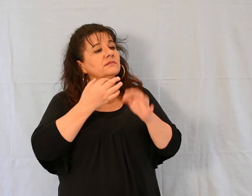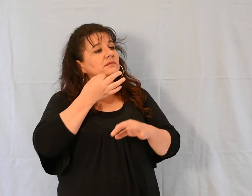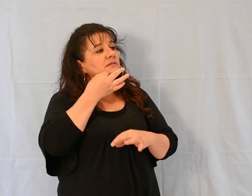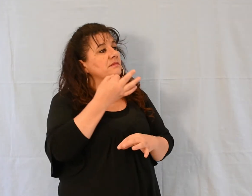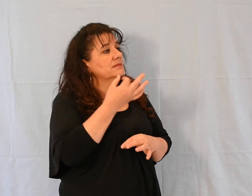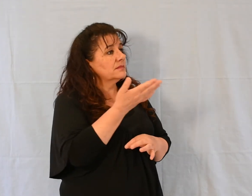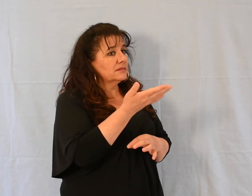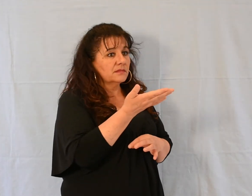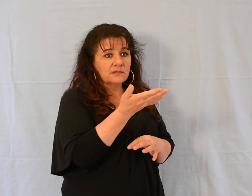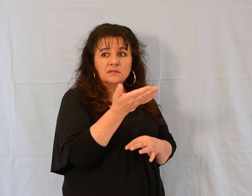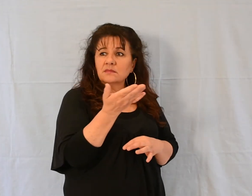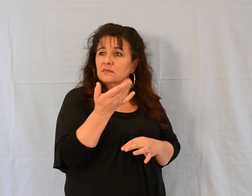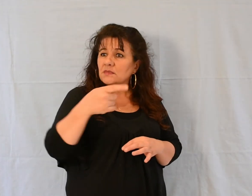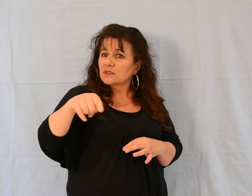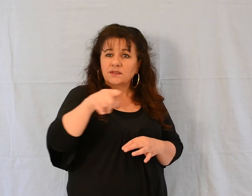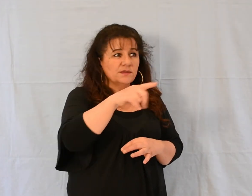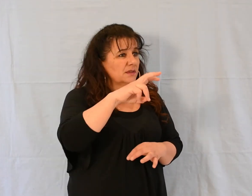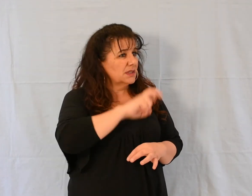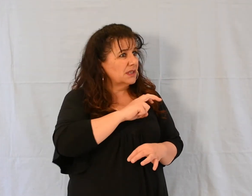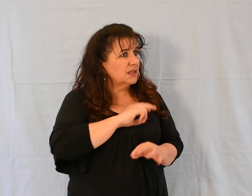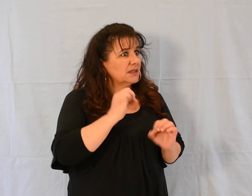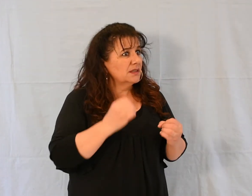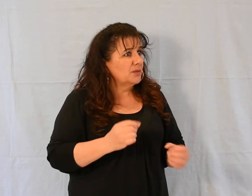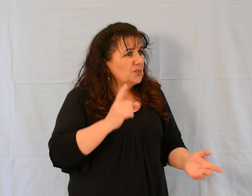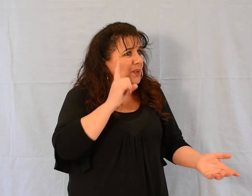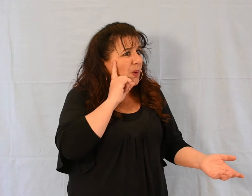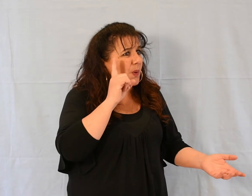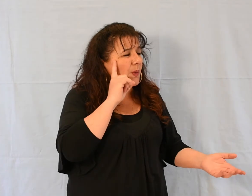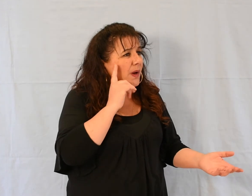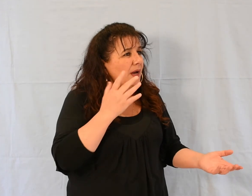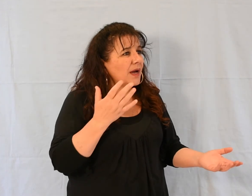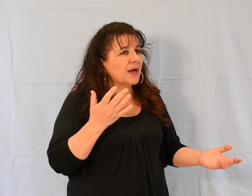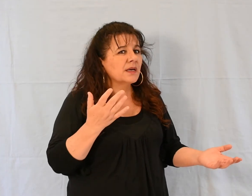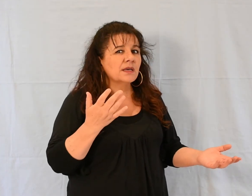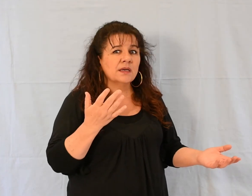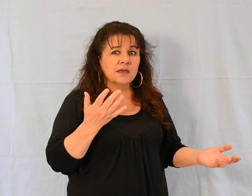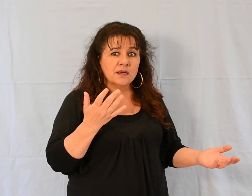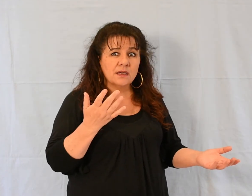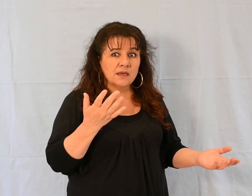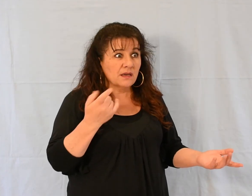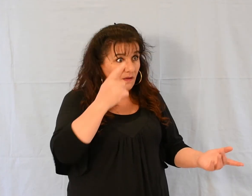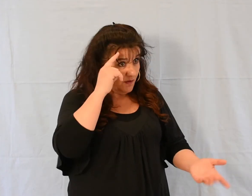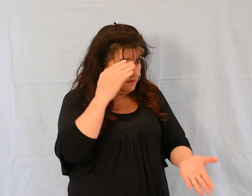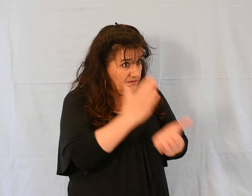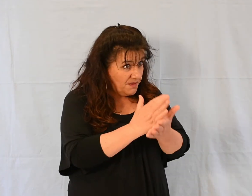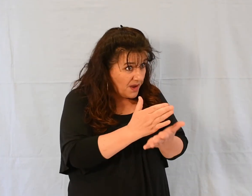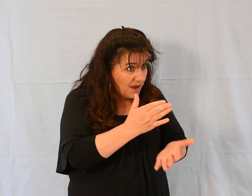Pourquoi êtes-vous si craintif ? N'avez-vous pas encore la foi ?